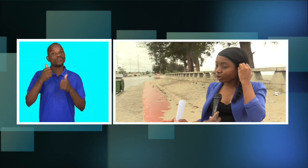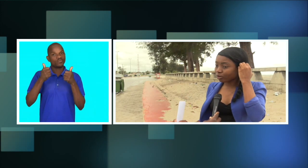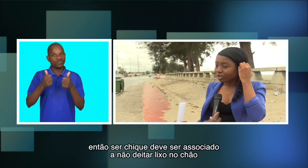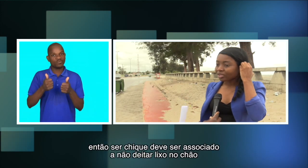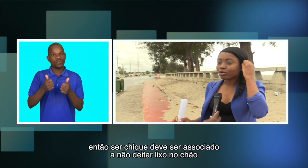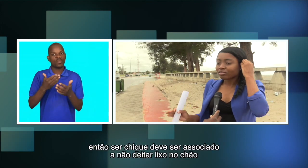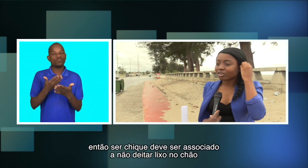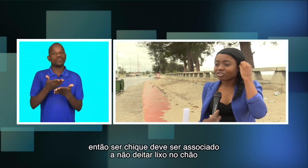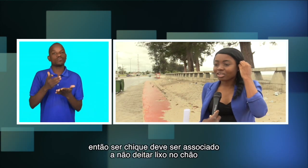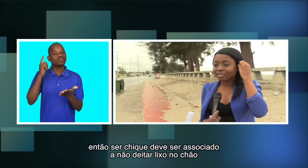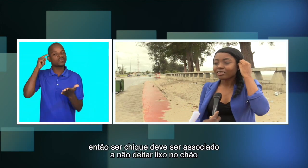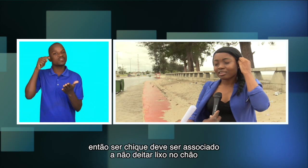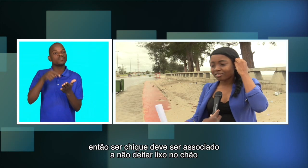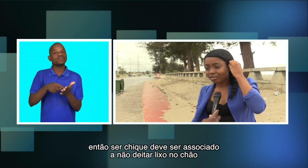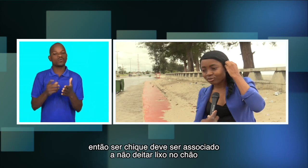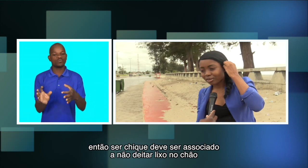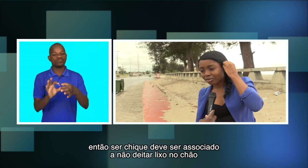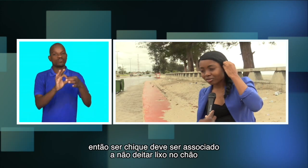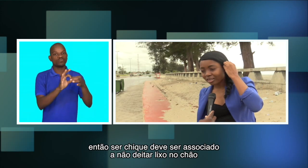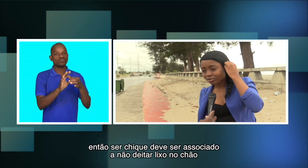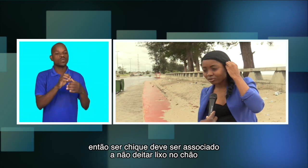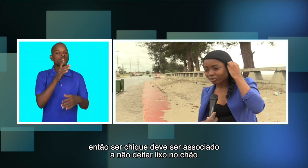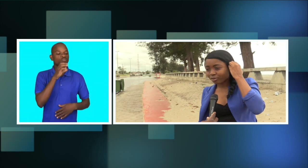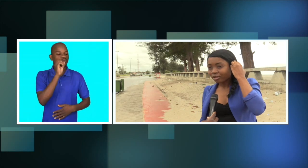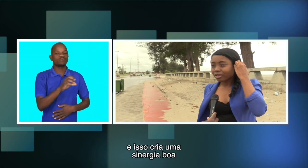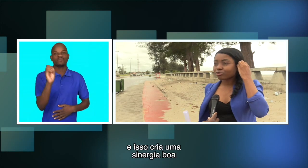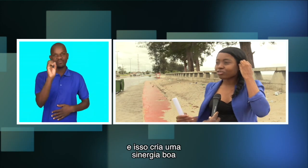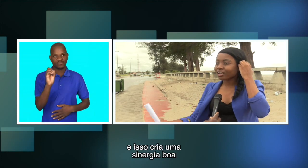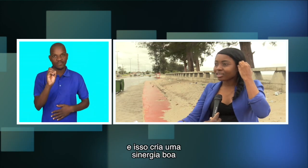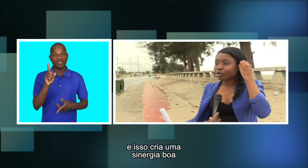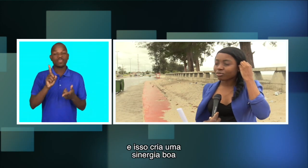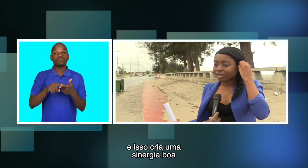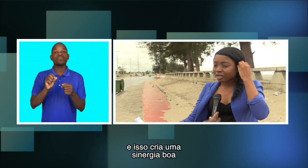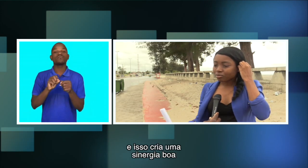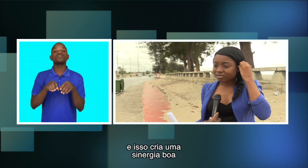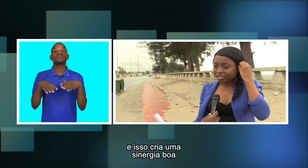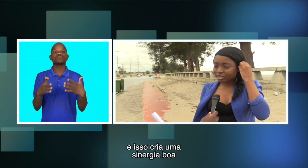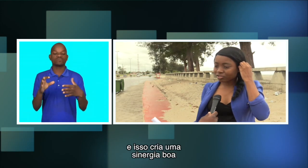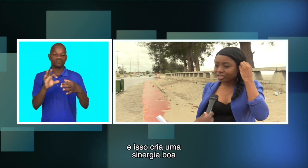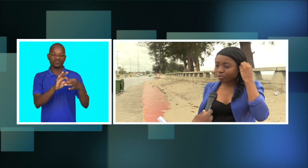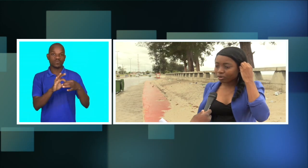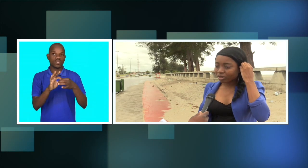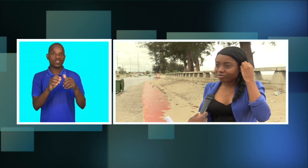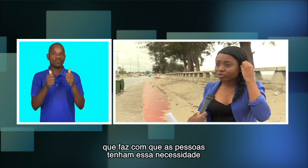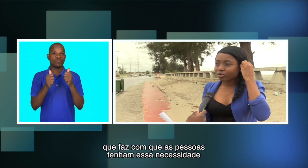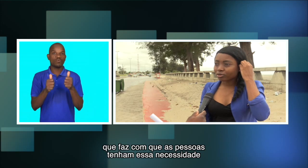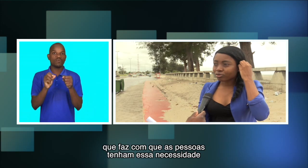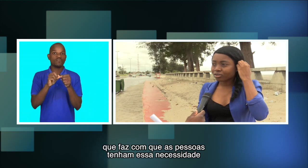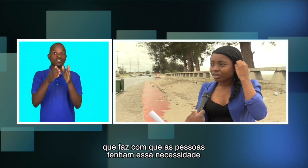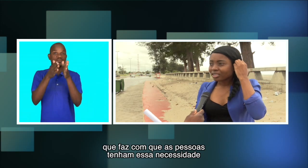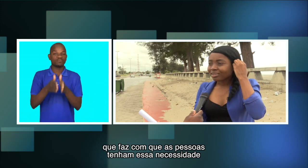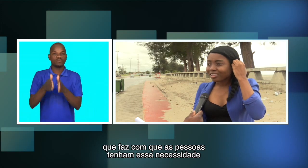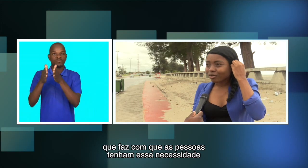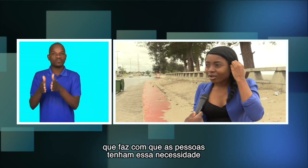é muito bom. Então, ser chique tem de ser associado a não deitar o lixo no chão. E isso já cria uma sinergia boa, que faz com que